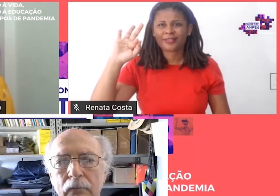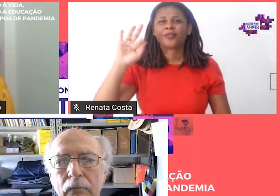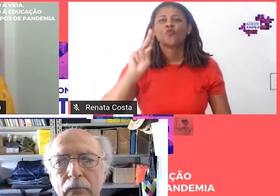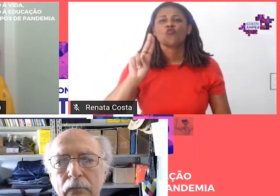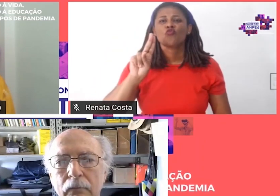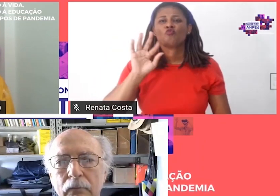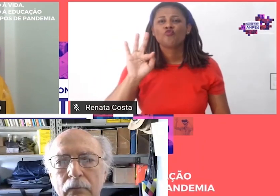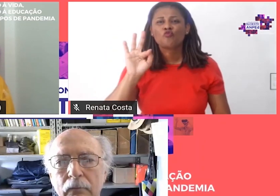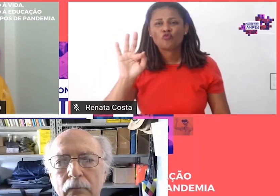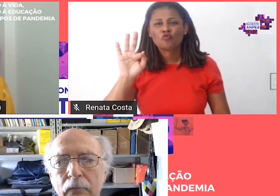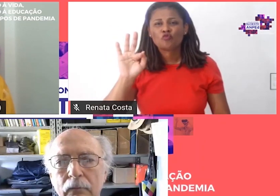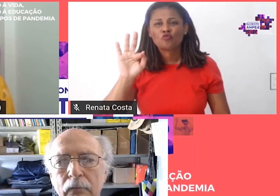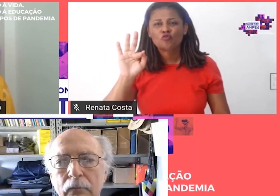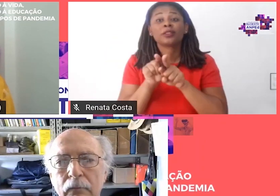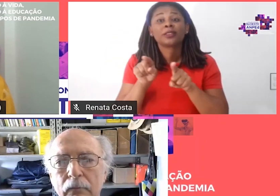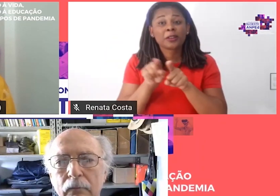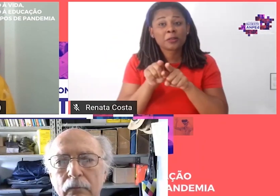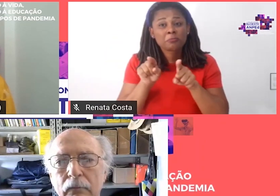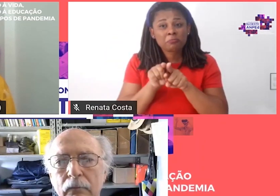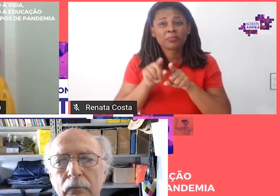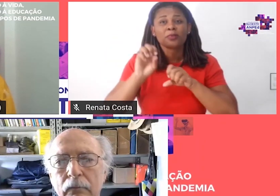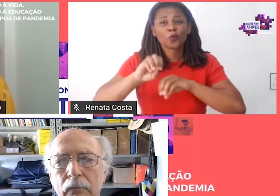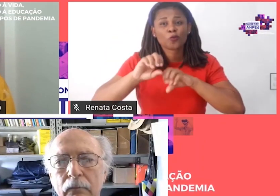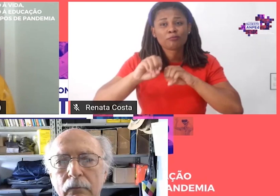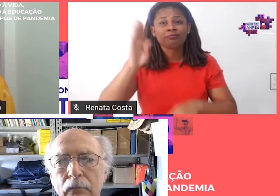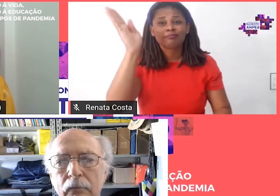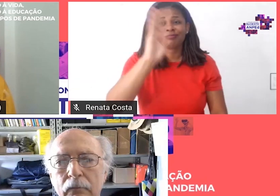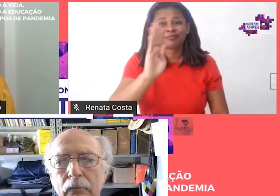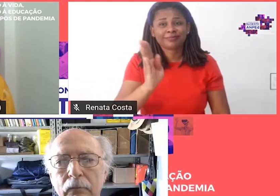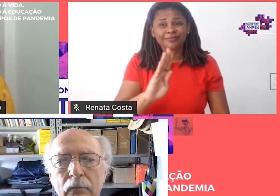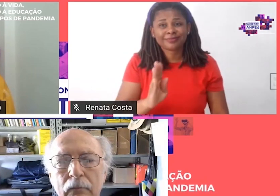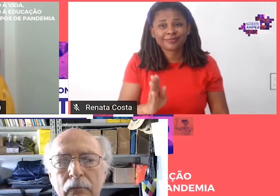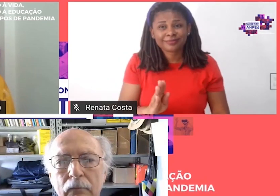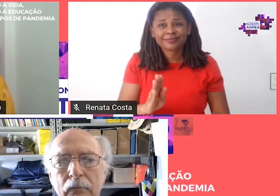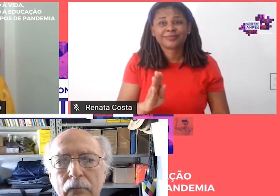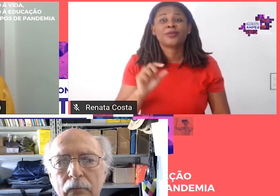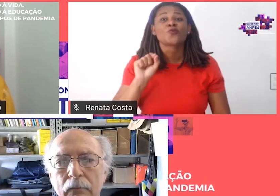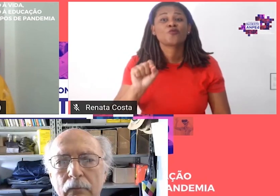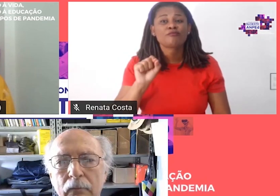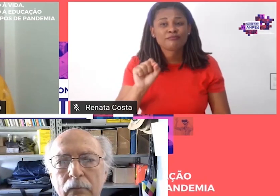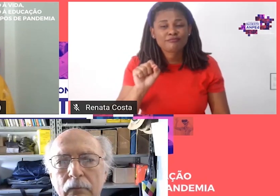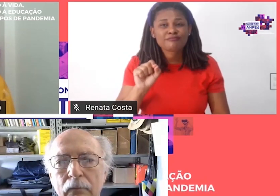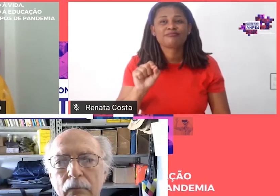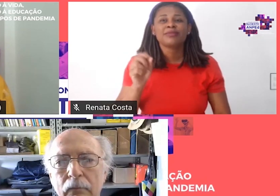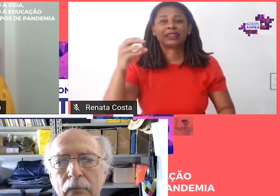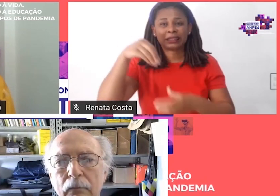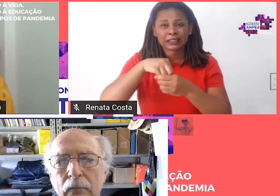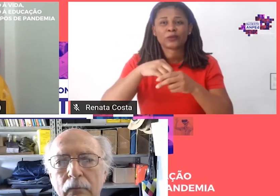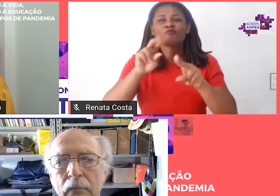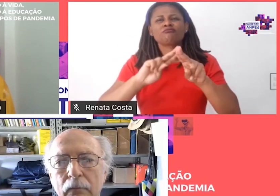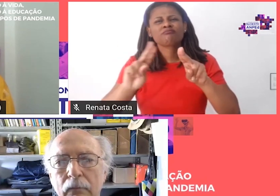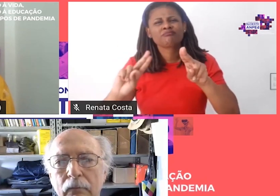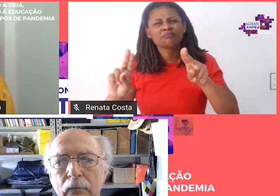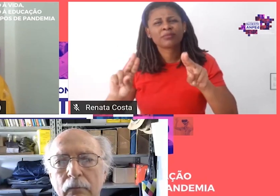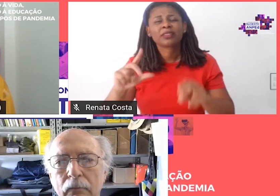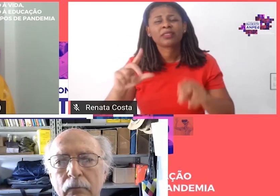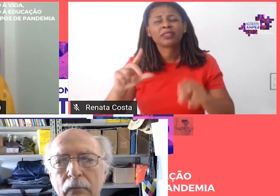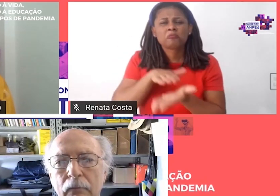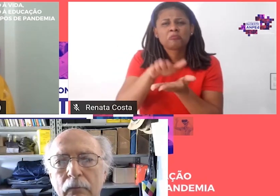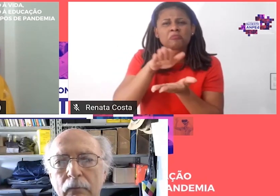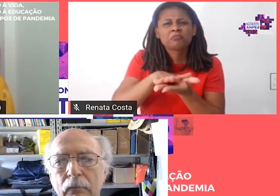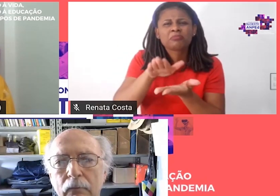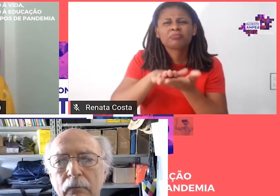Federal do Rio de Janeiro. Ele tem publicações sobre os seguintes temas, gênese e